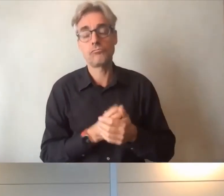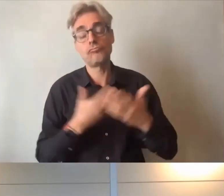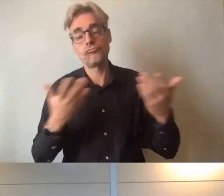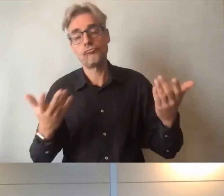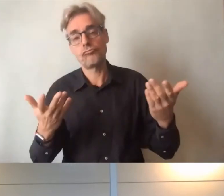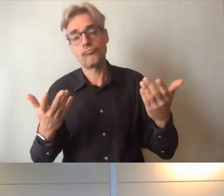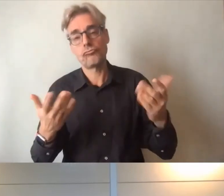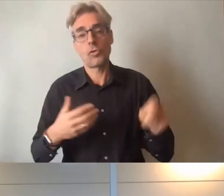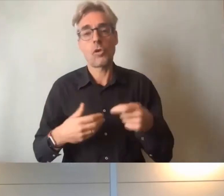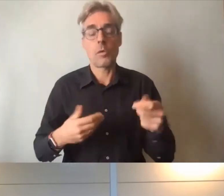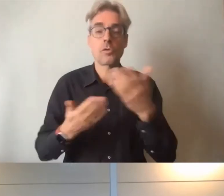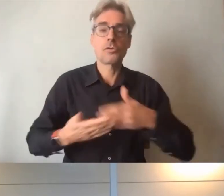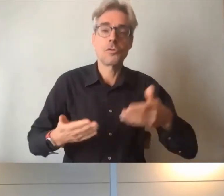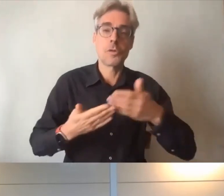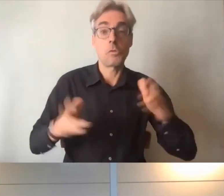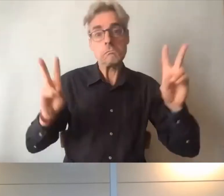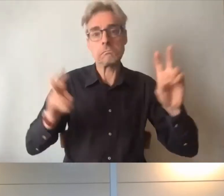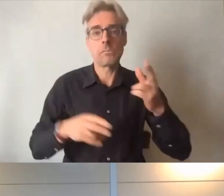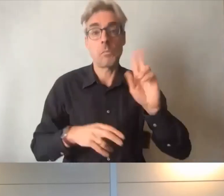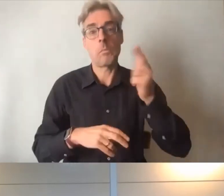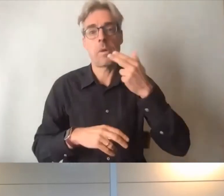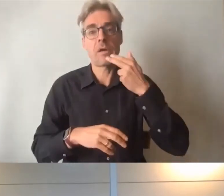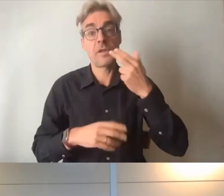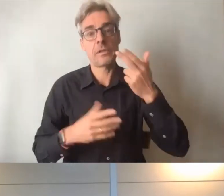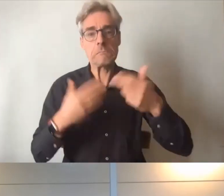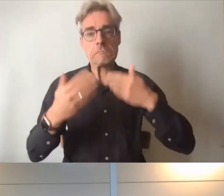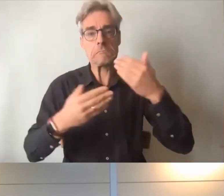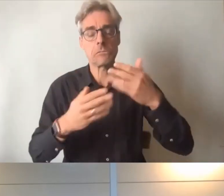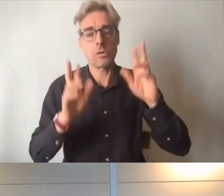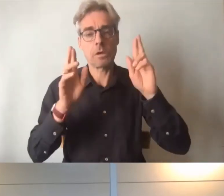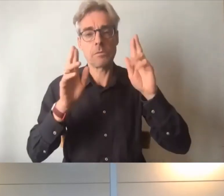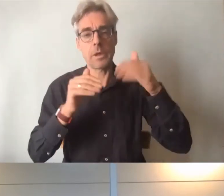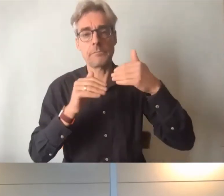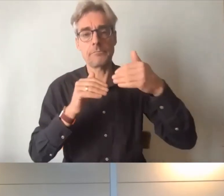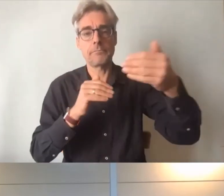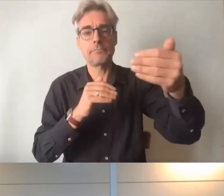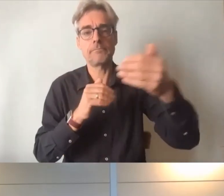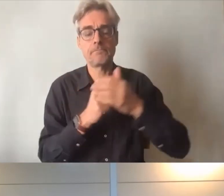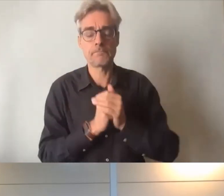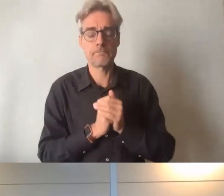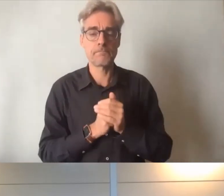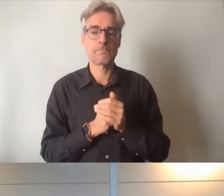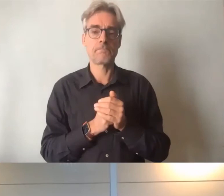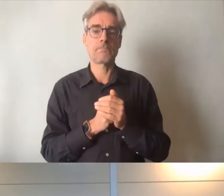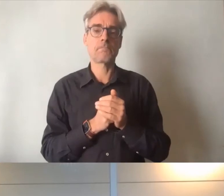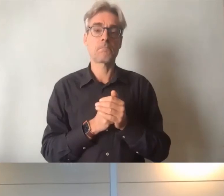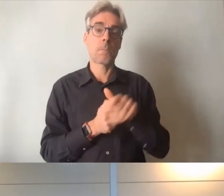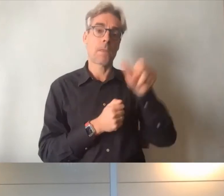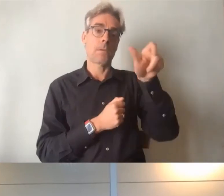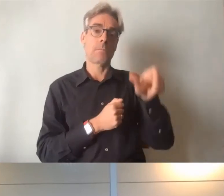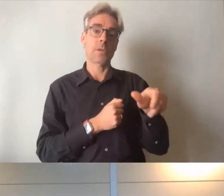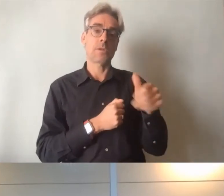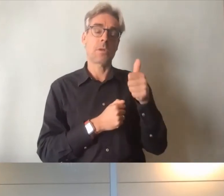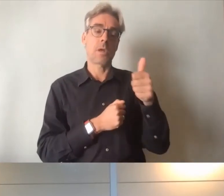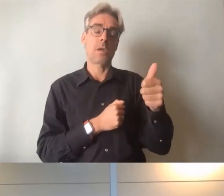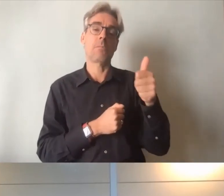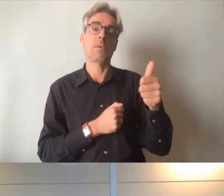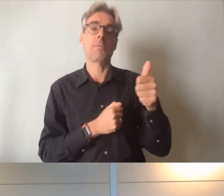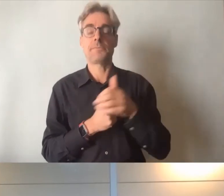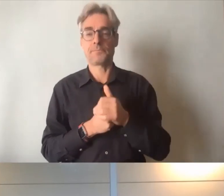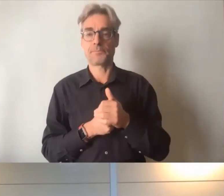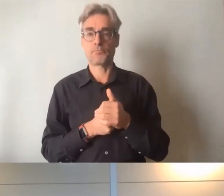idéalement dans le cas que nous cherchons à poursuivre les uns et les autres ces personnes sont des